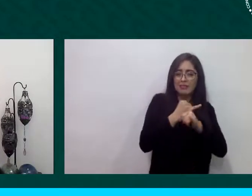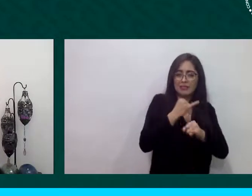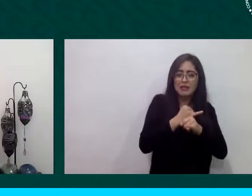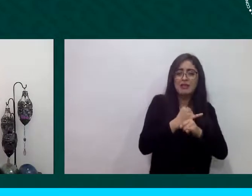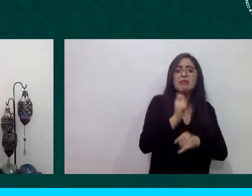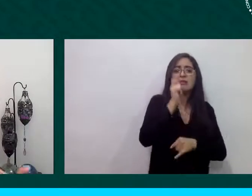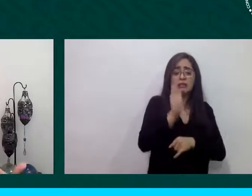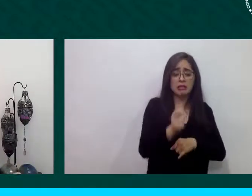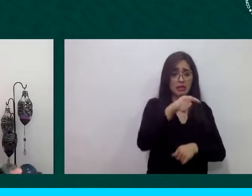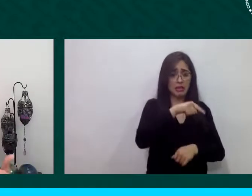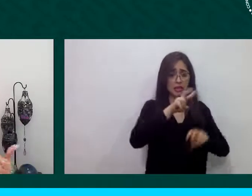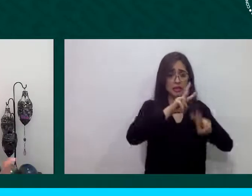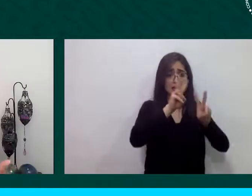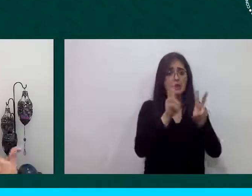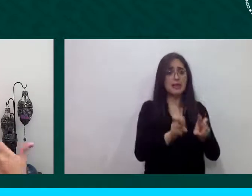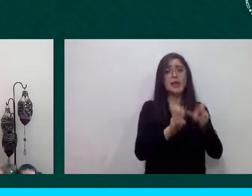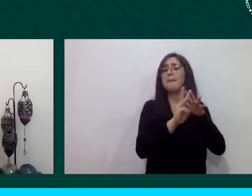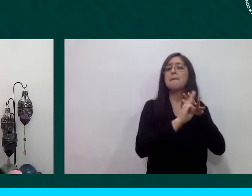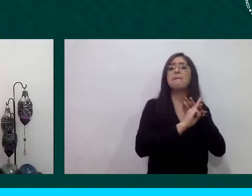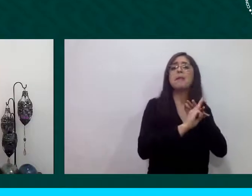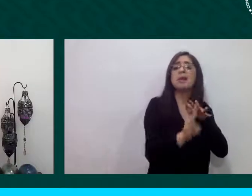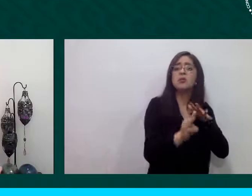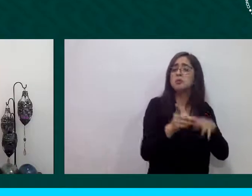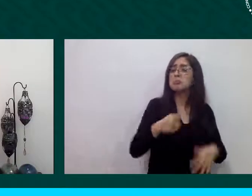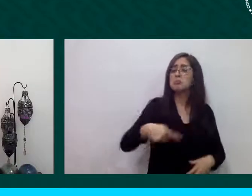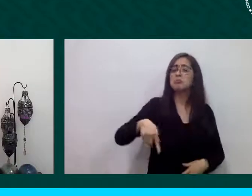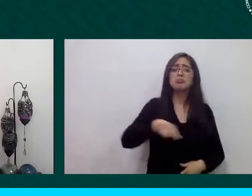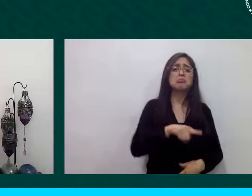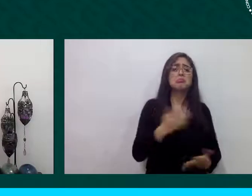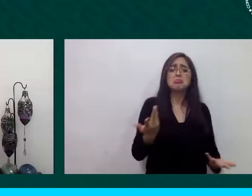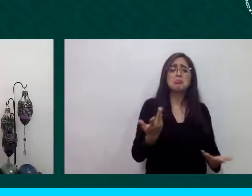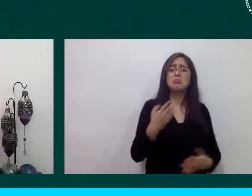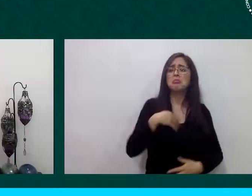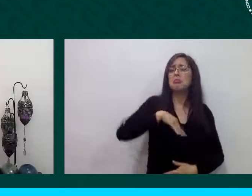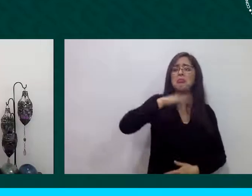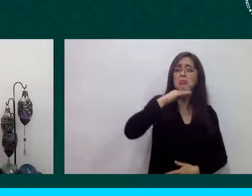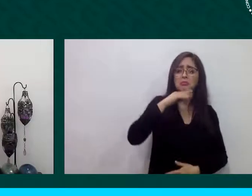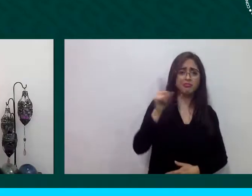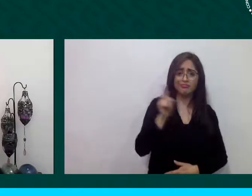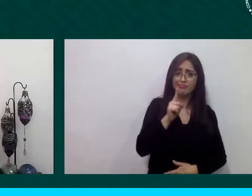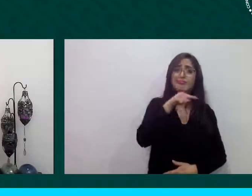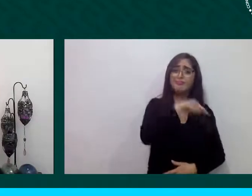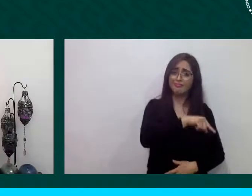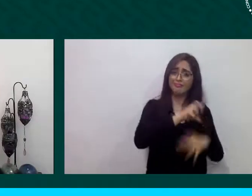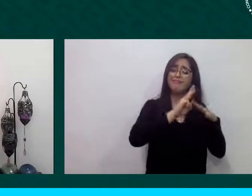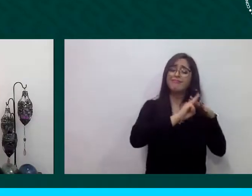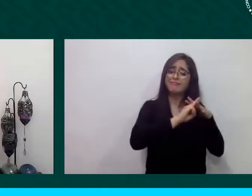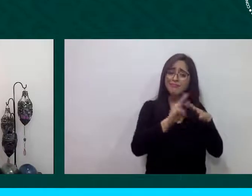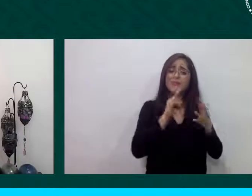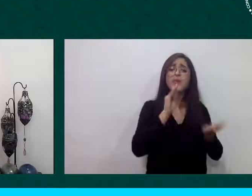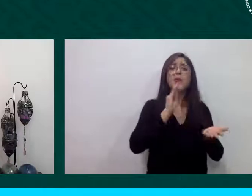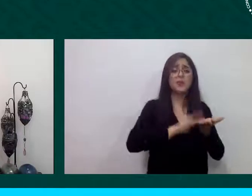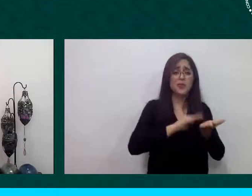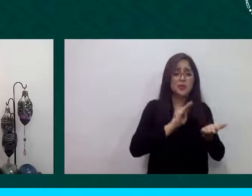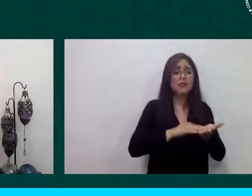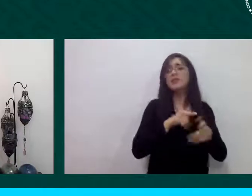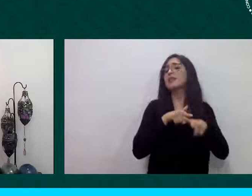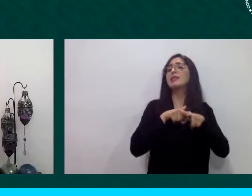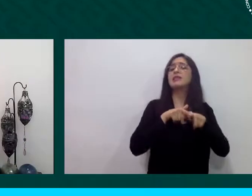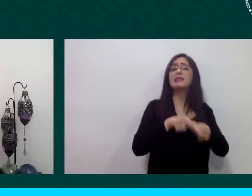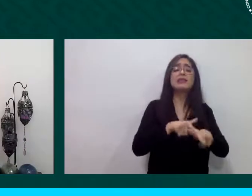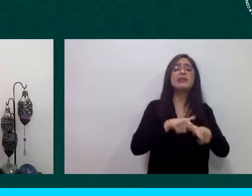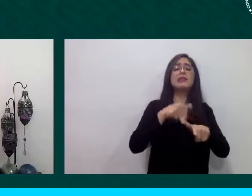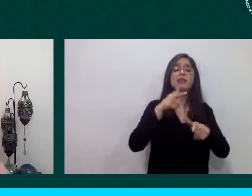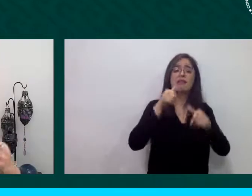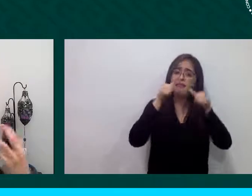nos es ajeno que ha sido y seguirá siendo parte de nuestro día a día y hemos tratado también de